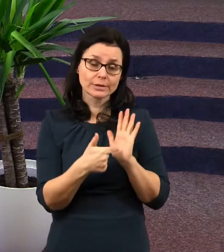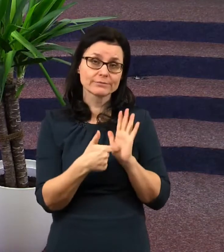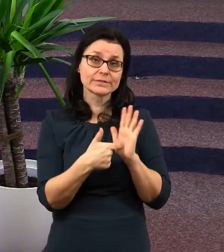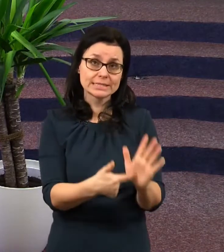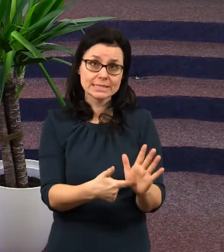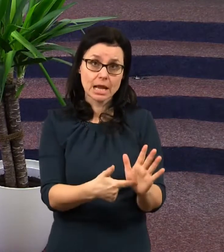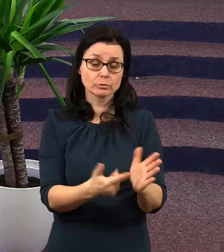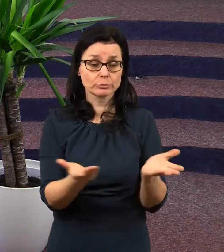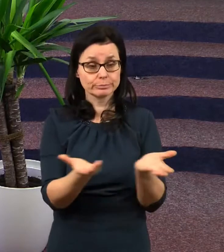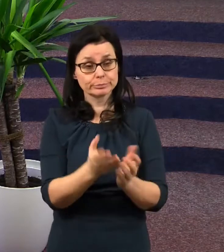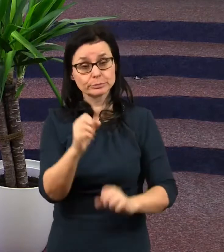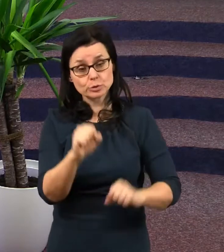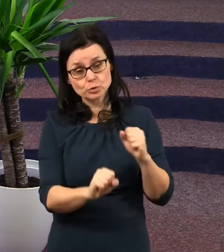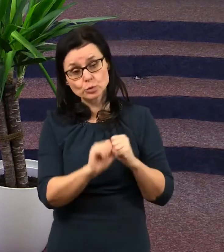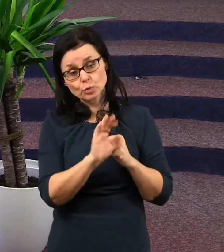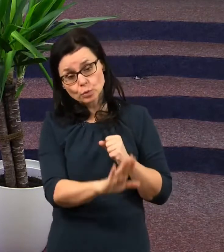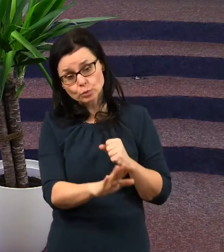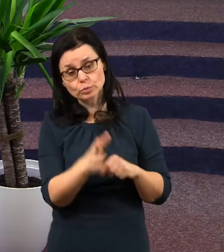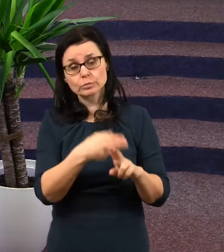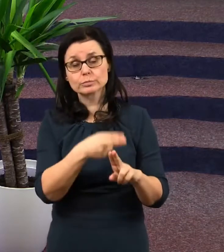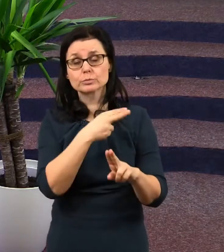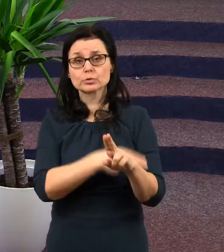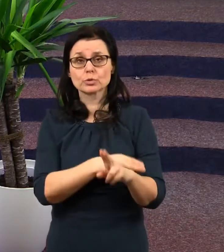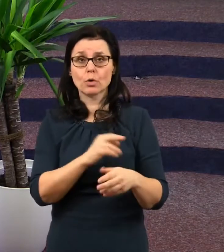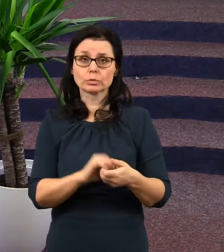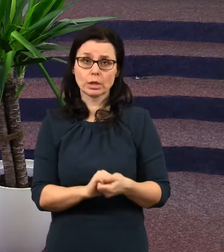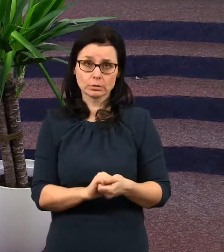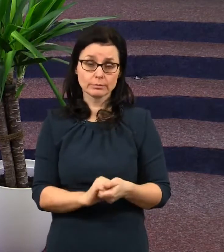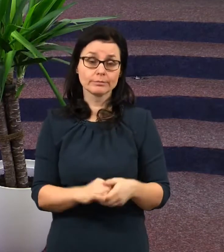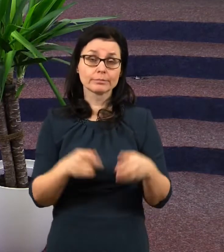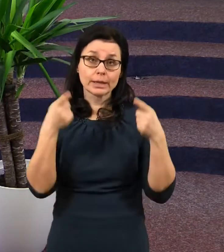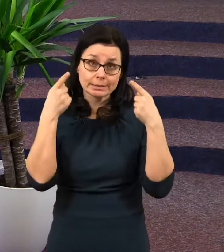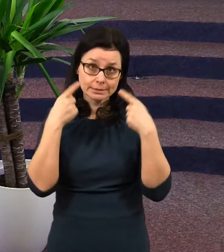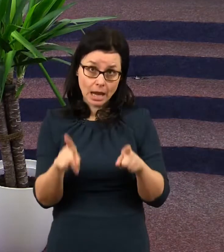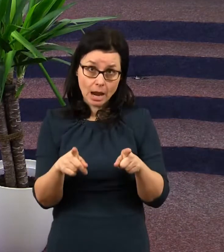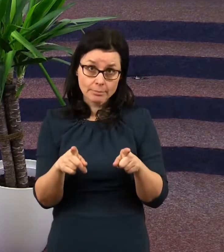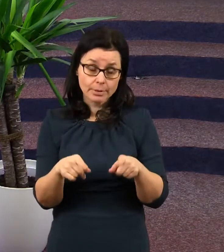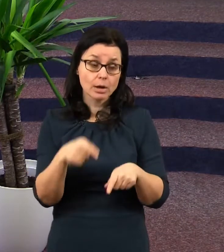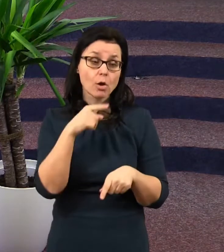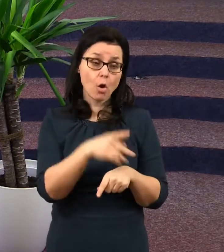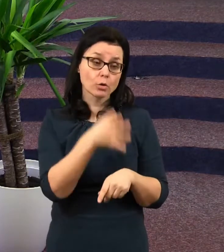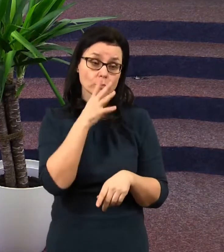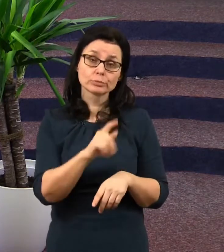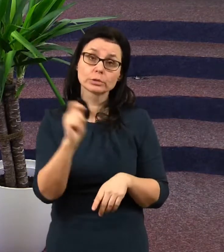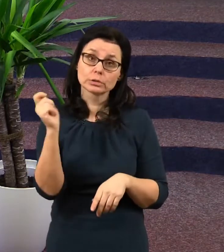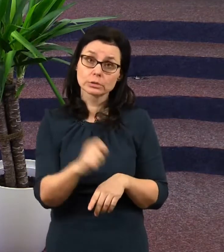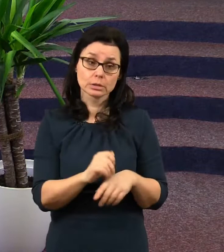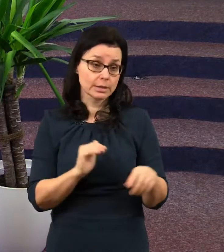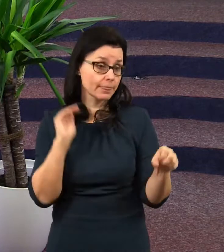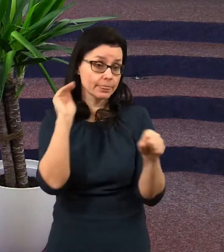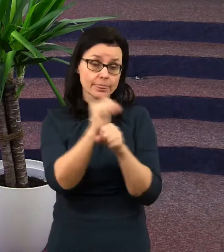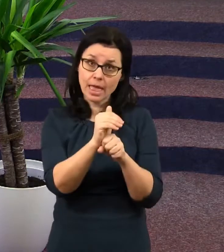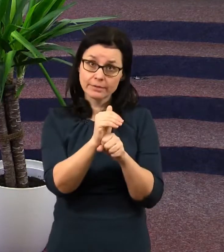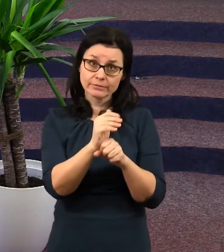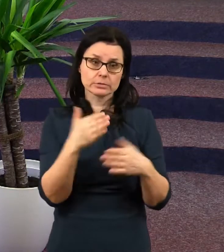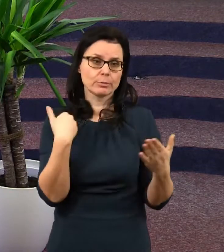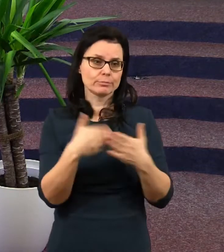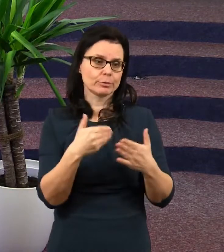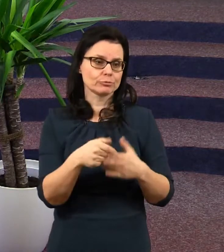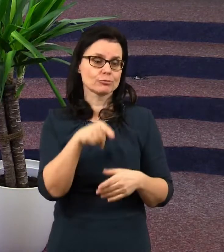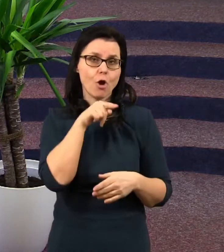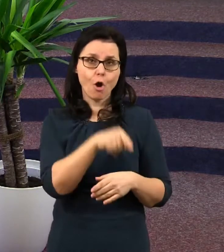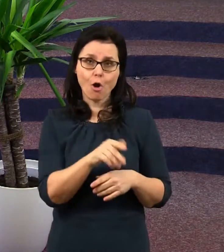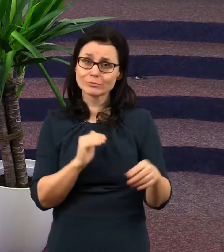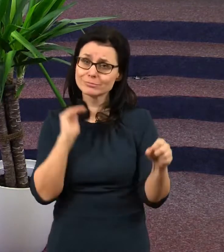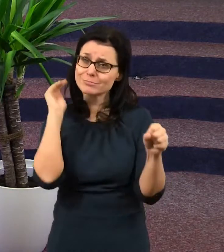skutků budeme souzeni. a dňábel bude potrestán nejvíc, protože je